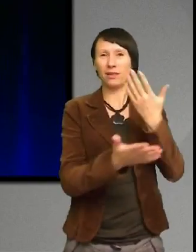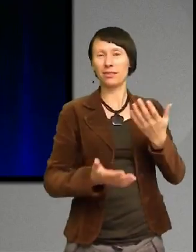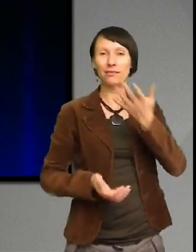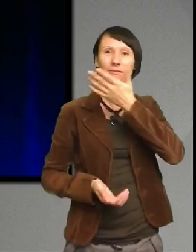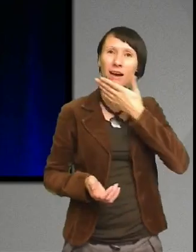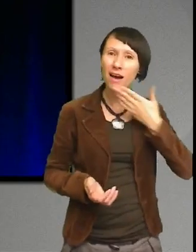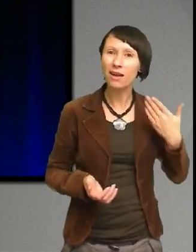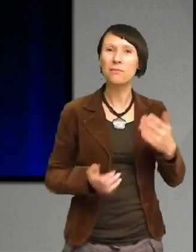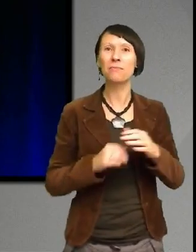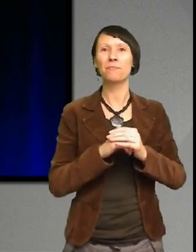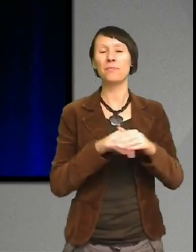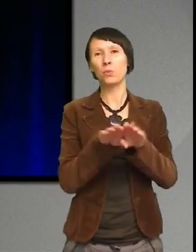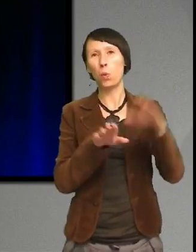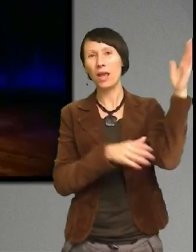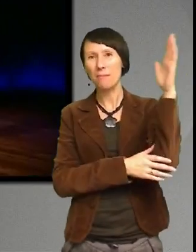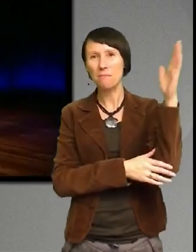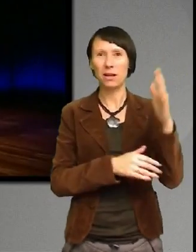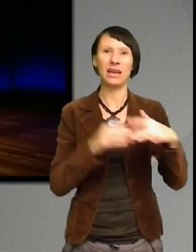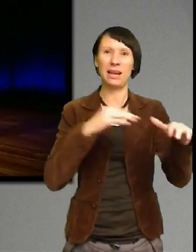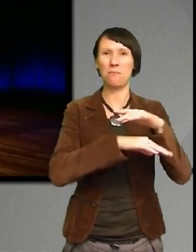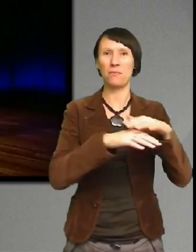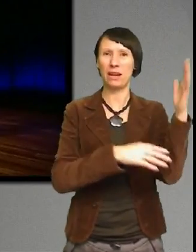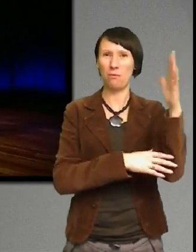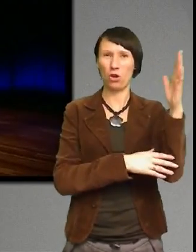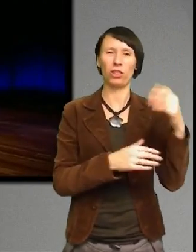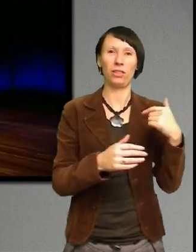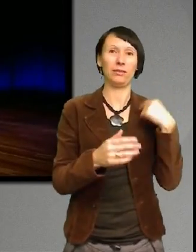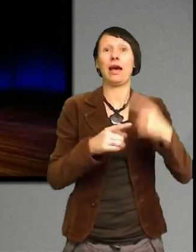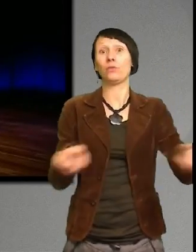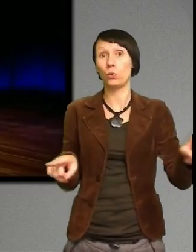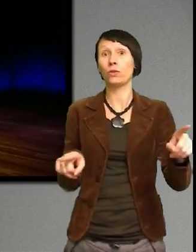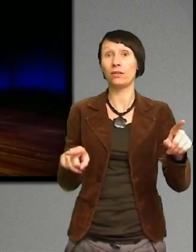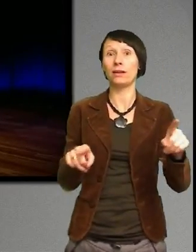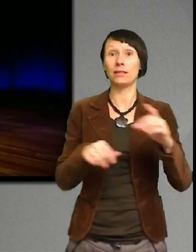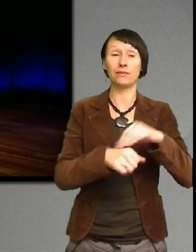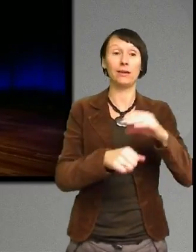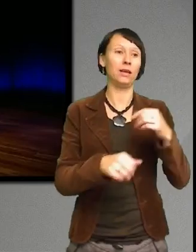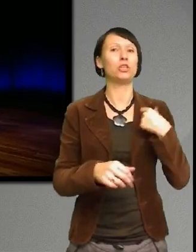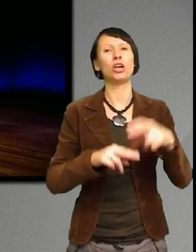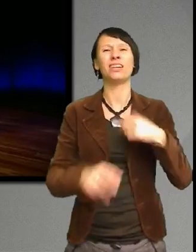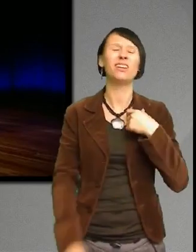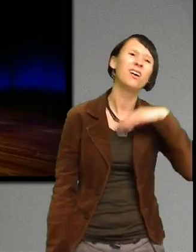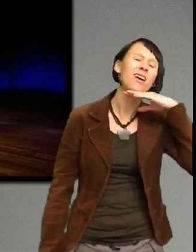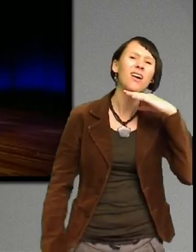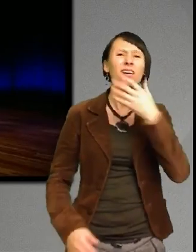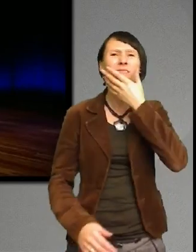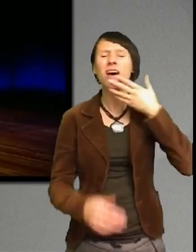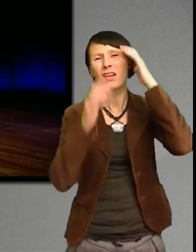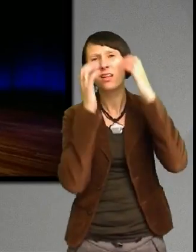annorlända som Sverige. Så jag var lite så här, vad är det här för värme? Jag orkar inte, kan vi inte åka tillbaka till Sverige? orkar inte. Så det var väldigt